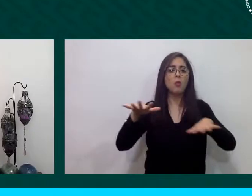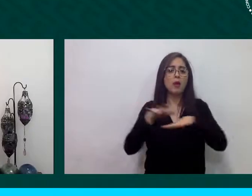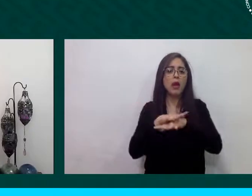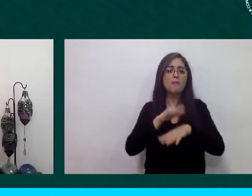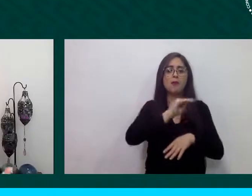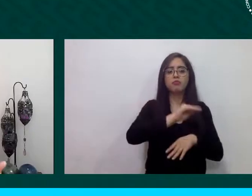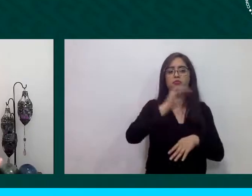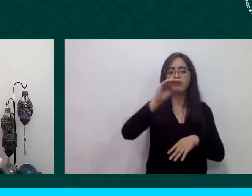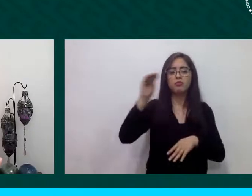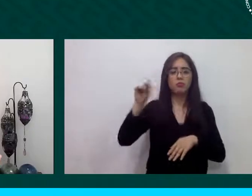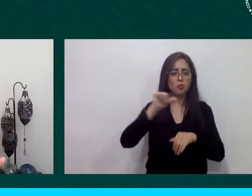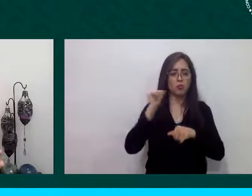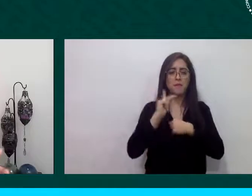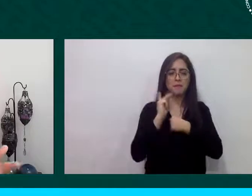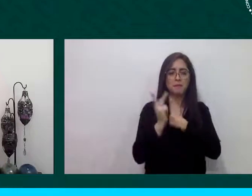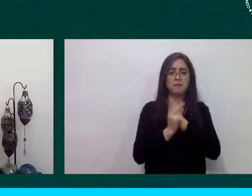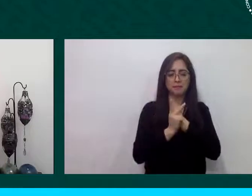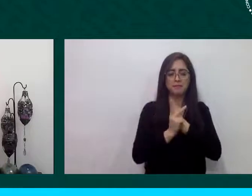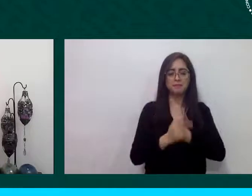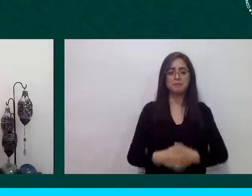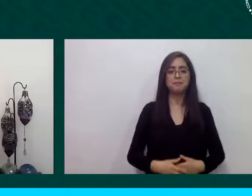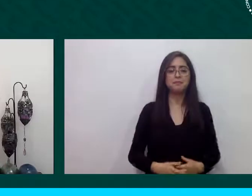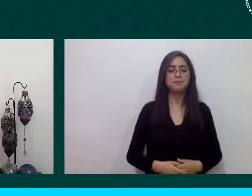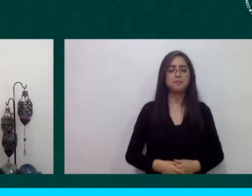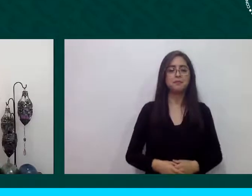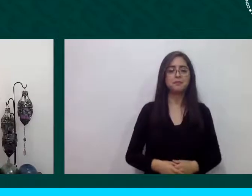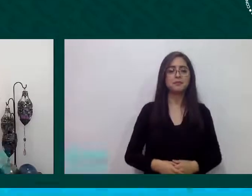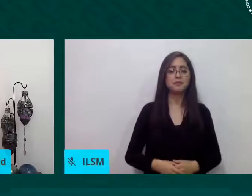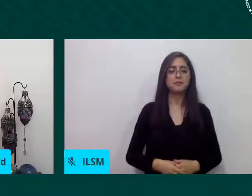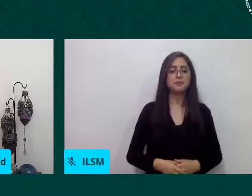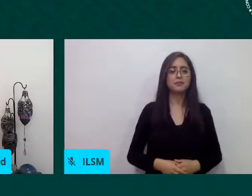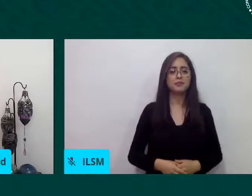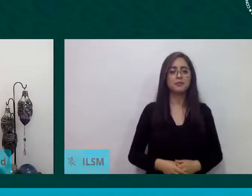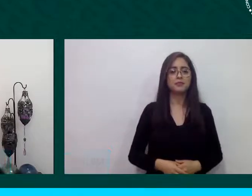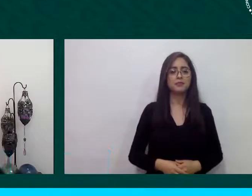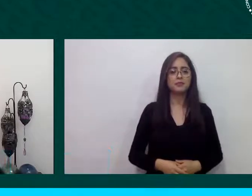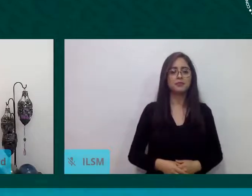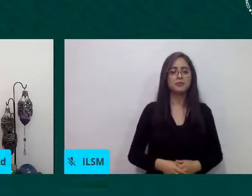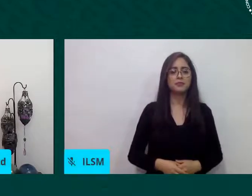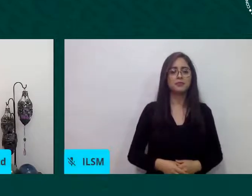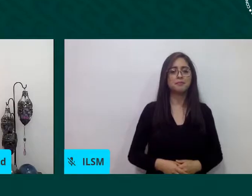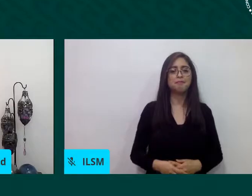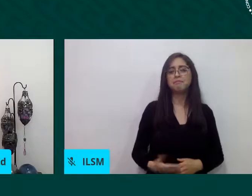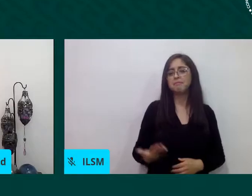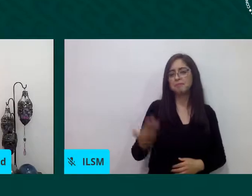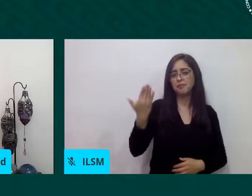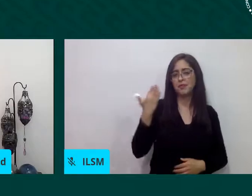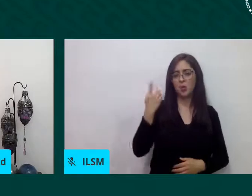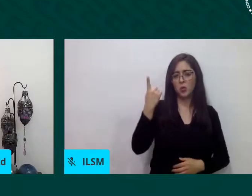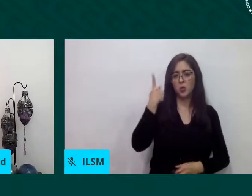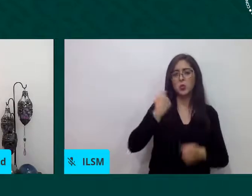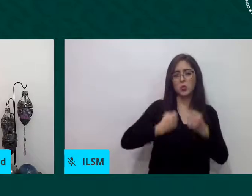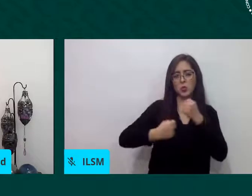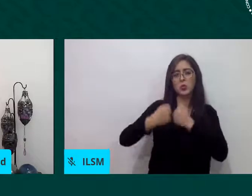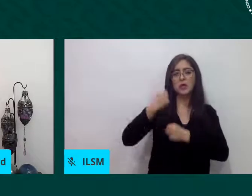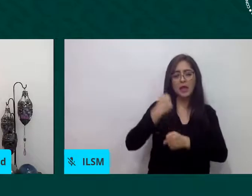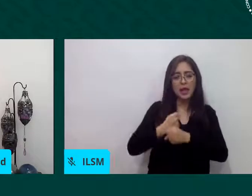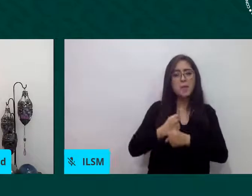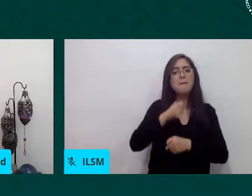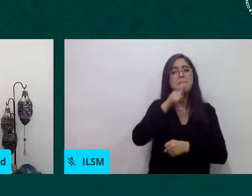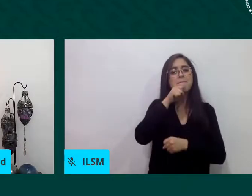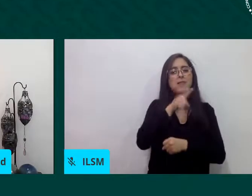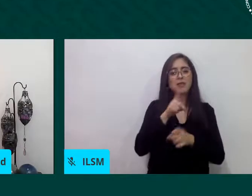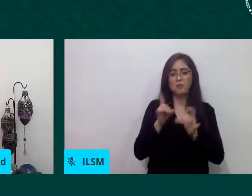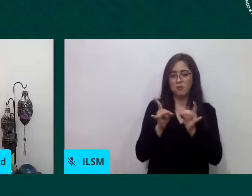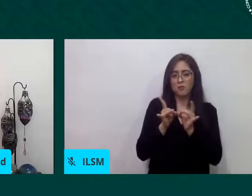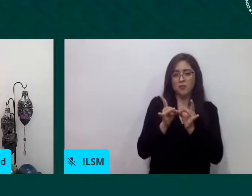año desde desde el año pasado y a partir de que inició esta pandemia a principios de año buscamos también llevar